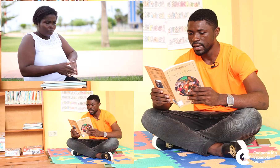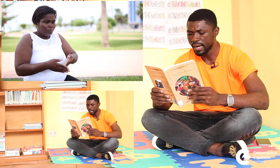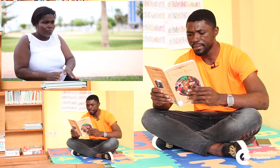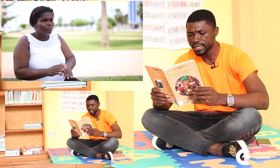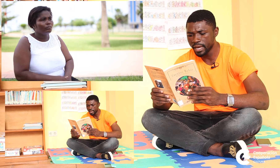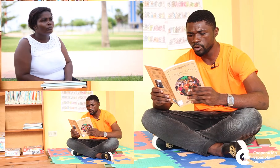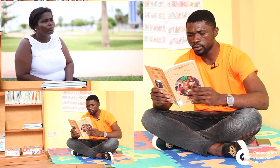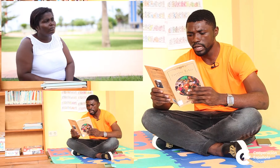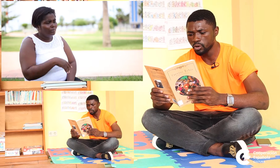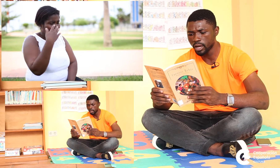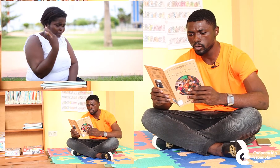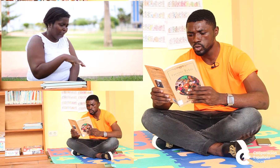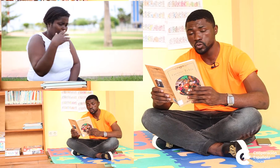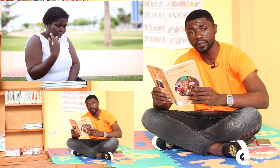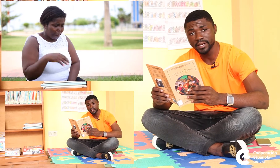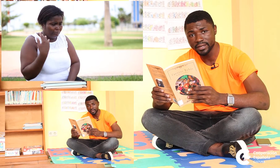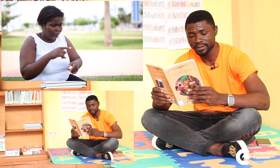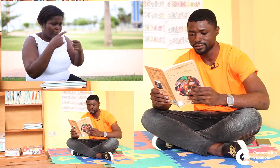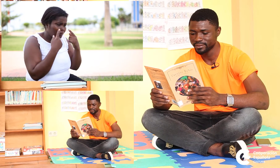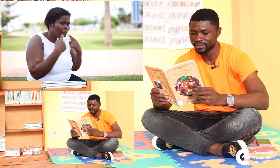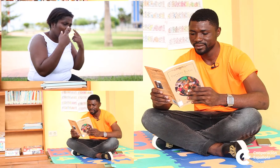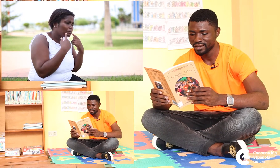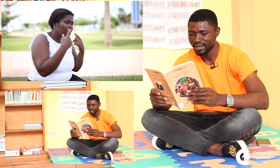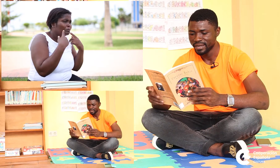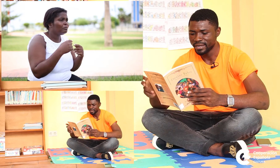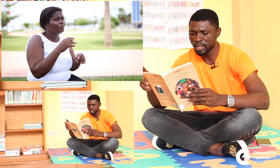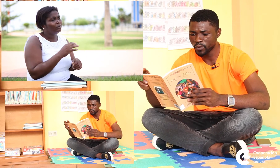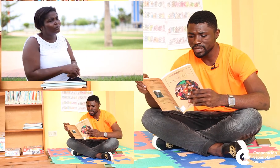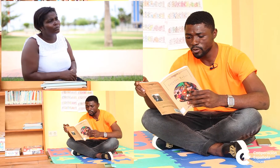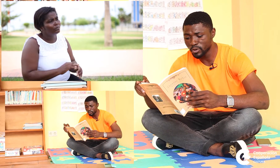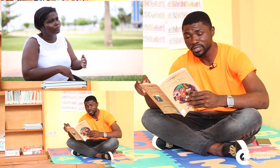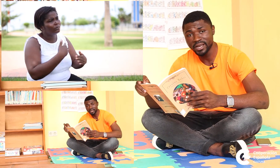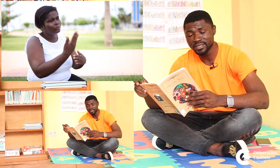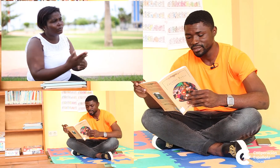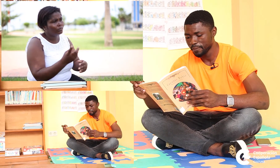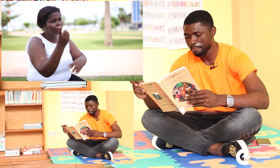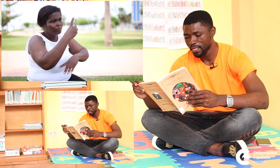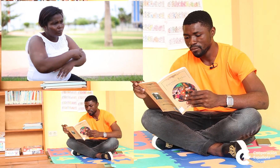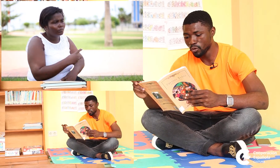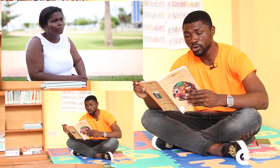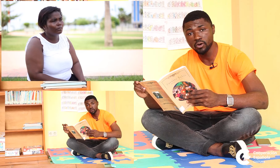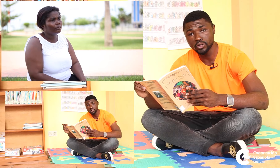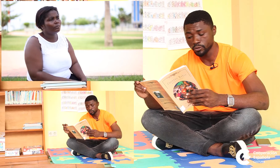Lamentaron y lloraron su pérdida. Después de unos días murió otro.